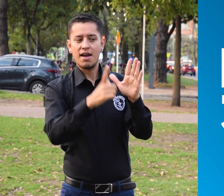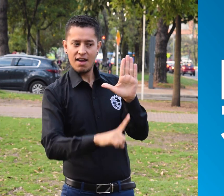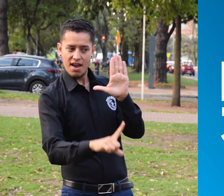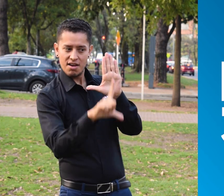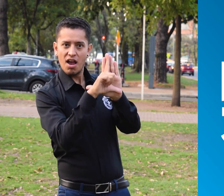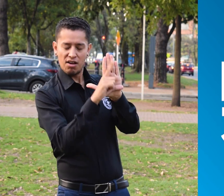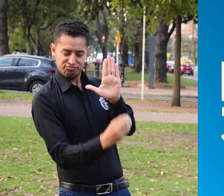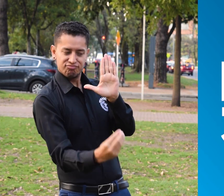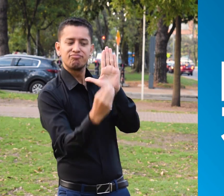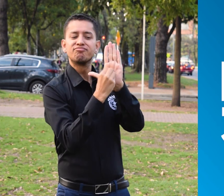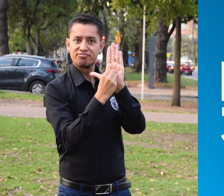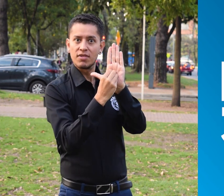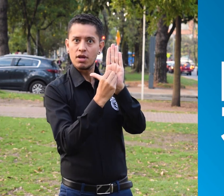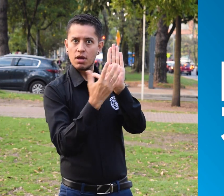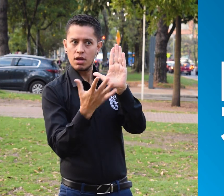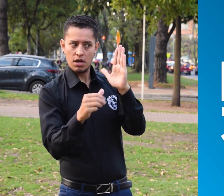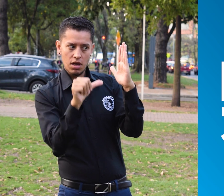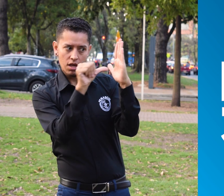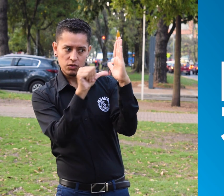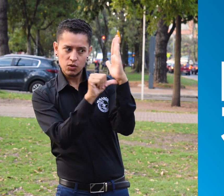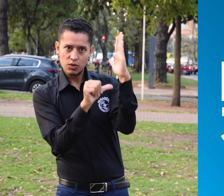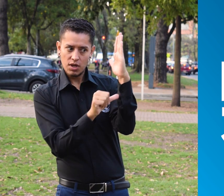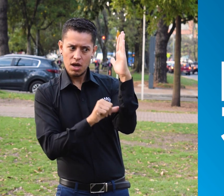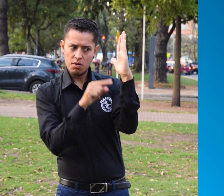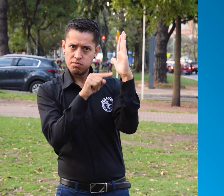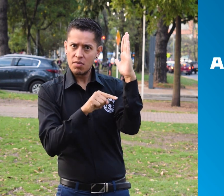Gracias al articulado de esta ley, se han alcanzado varios logros.